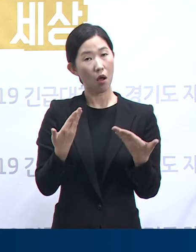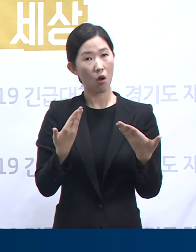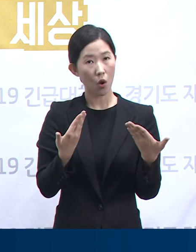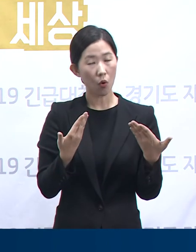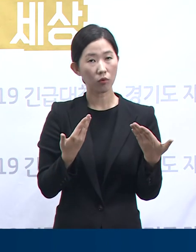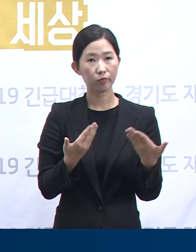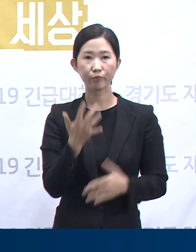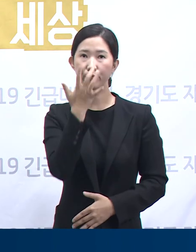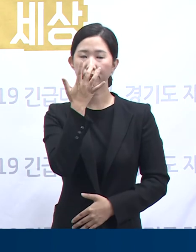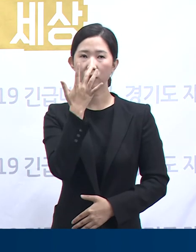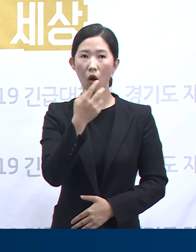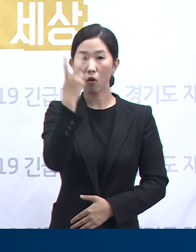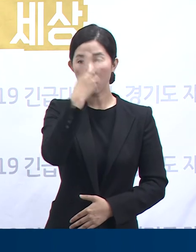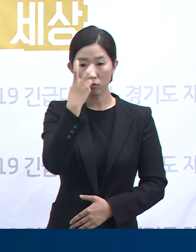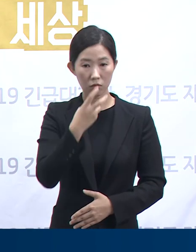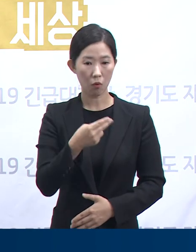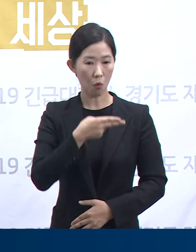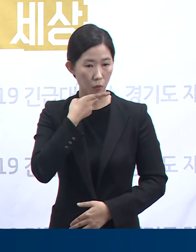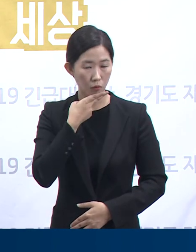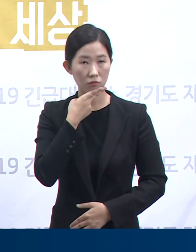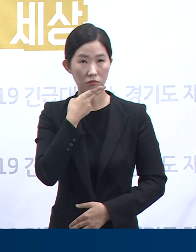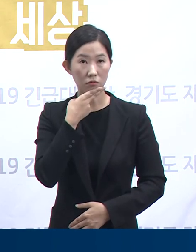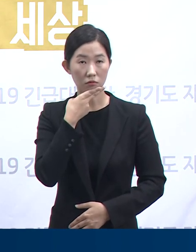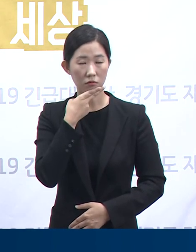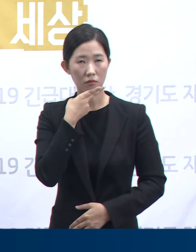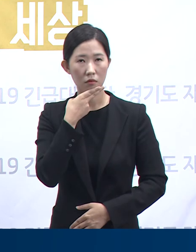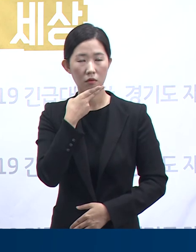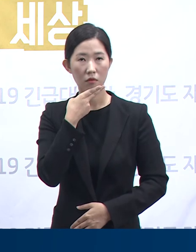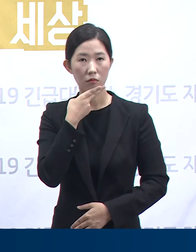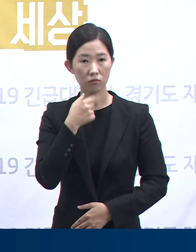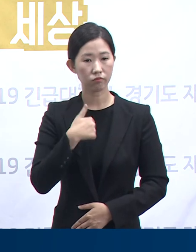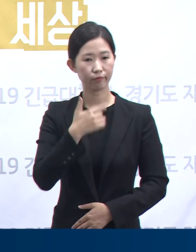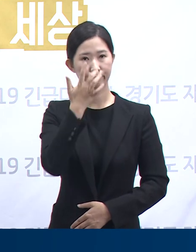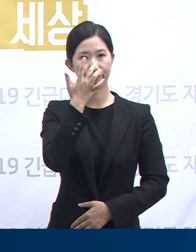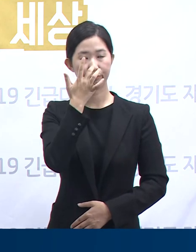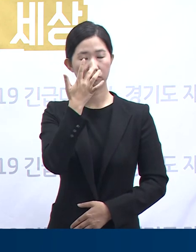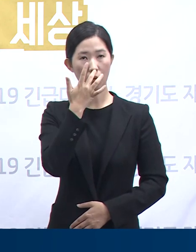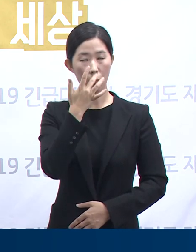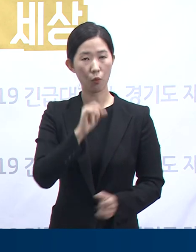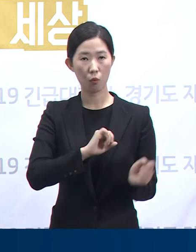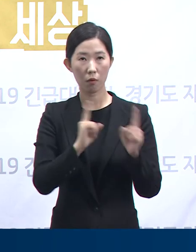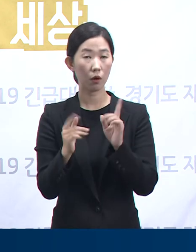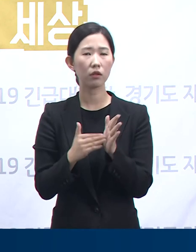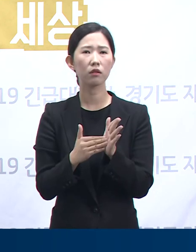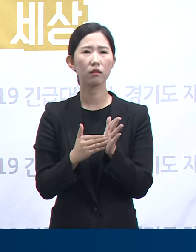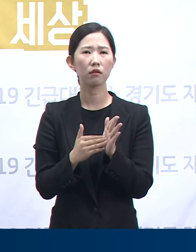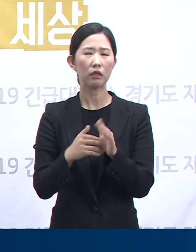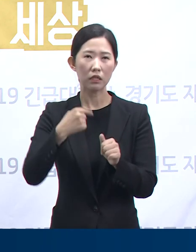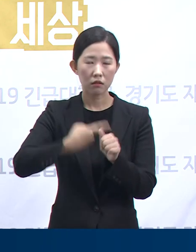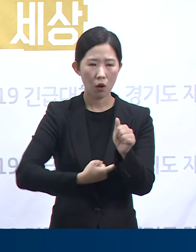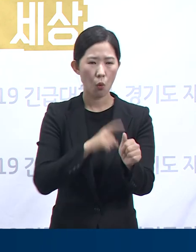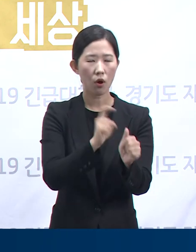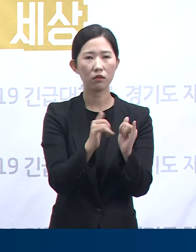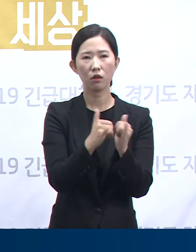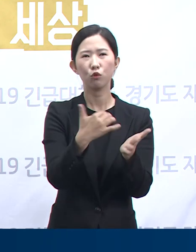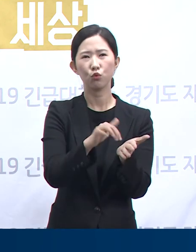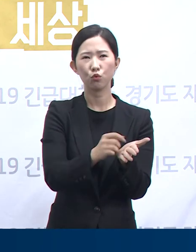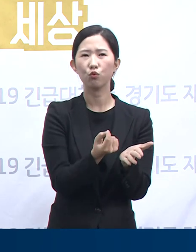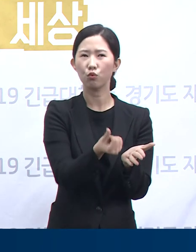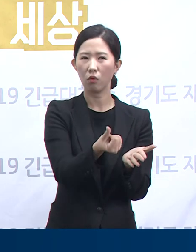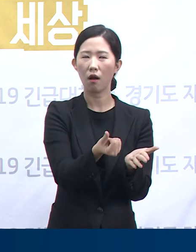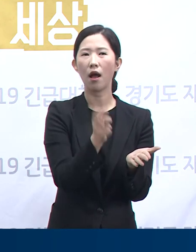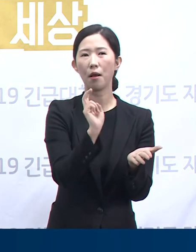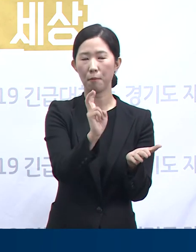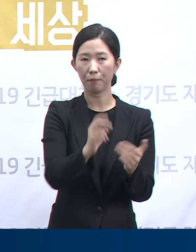상태에서 확진자가 상대적으로 적은 것일 수 있습니다. 또 보다 정확한 어떤 의견을